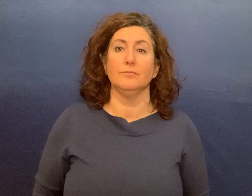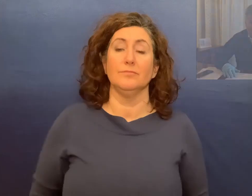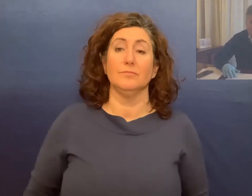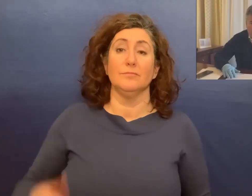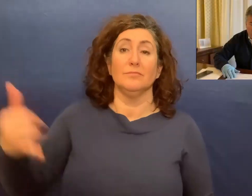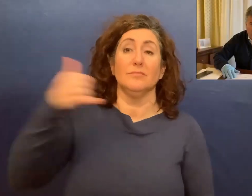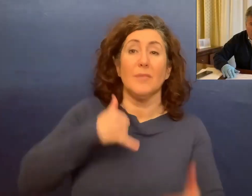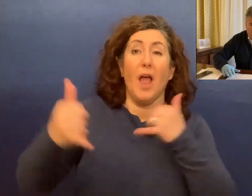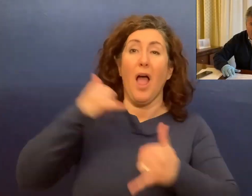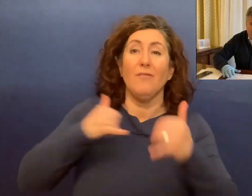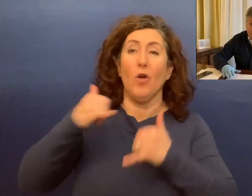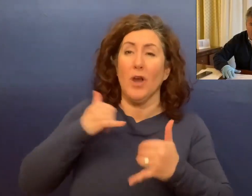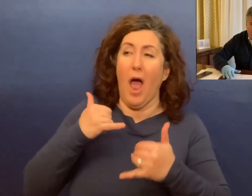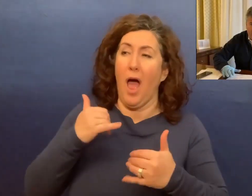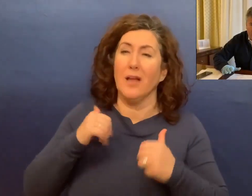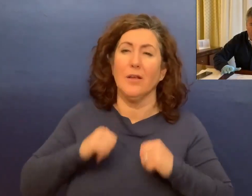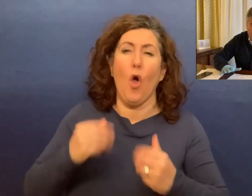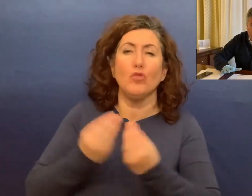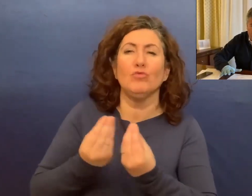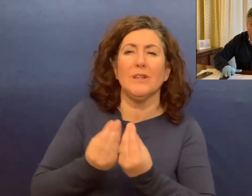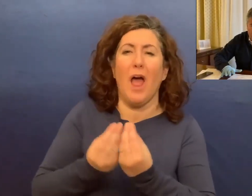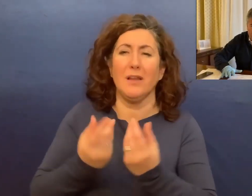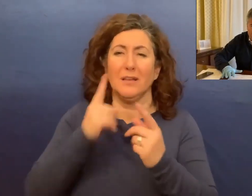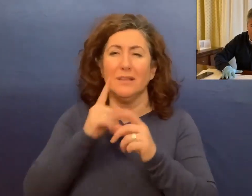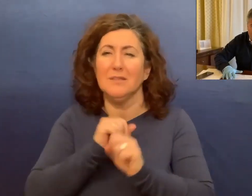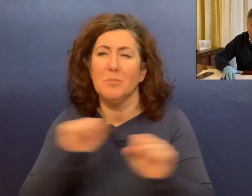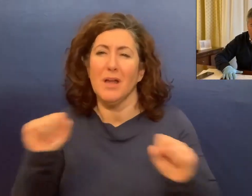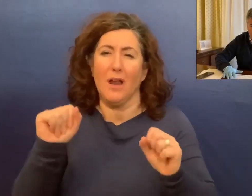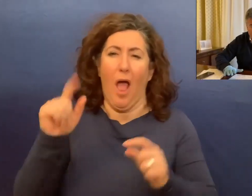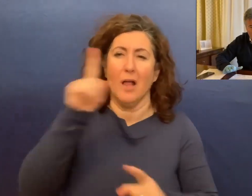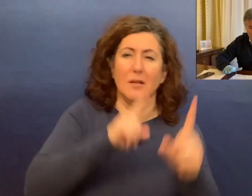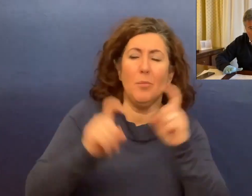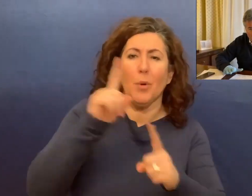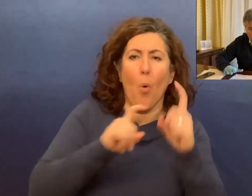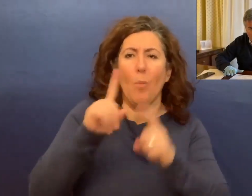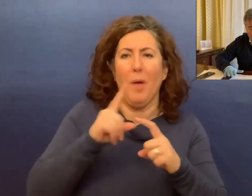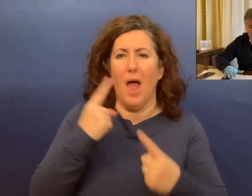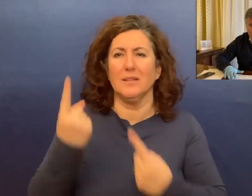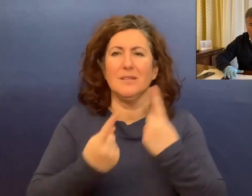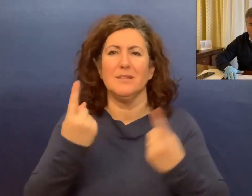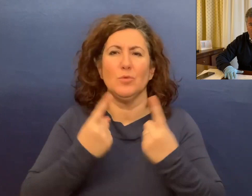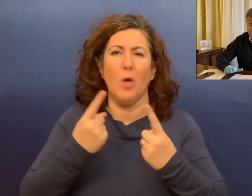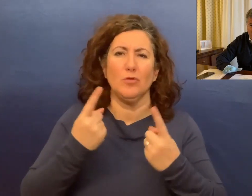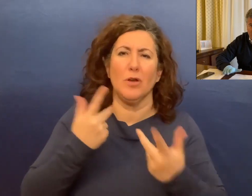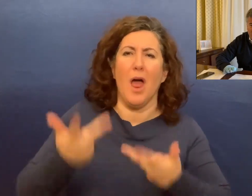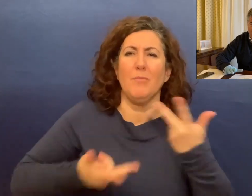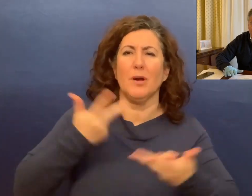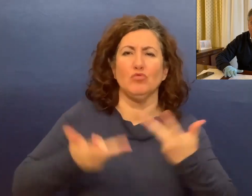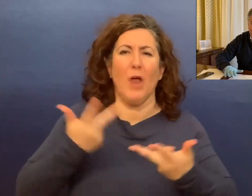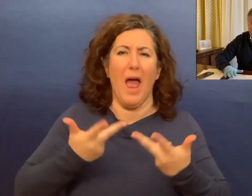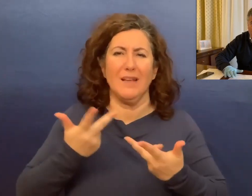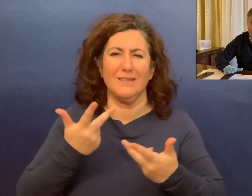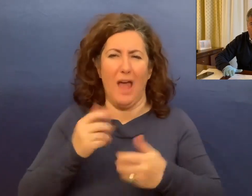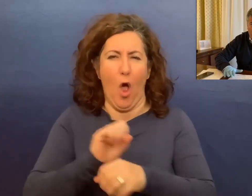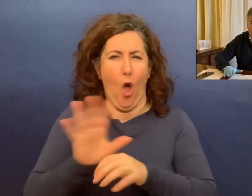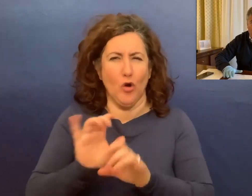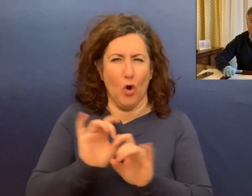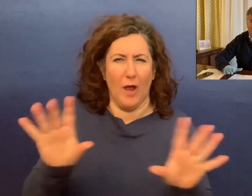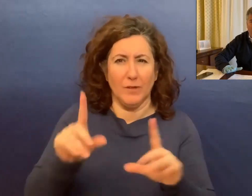Mi arrivano telefonate dei miei concittadini disperati, non solo preoccupati per questa emergenza sanitaria del coronavirus, ma hanno